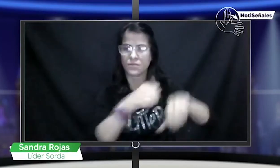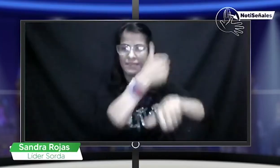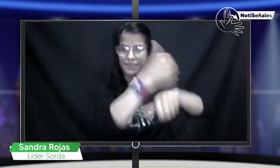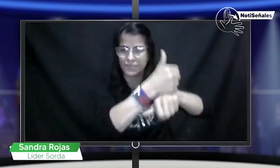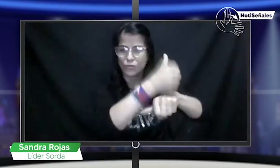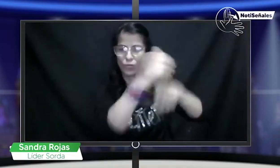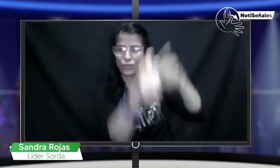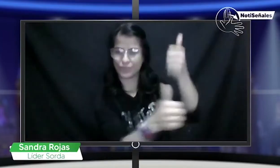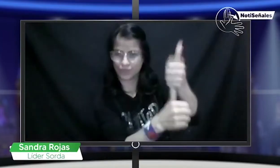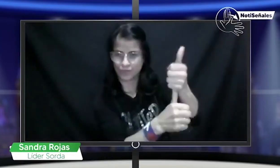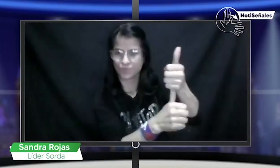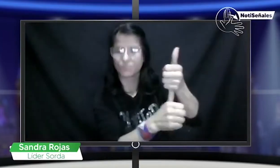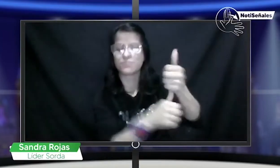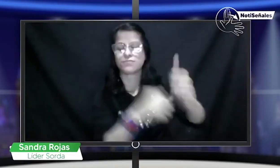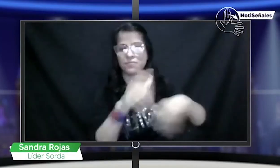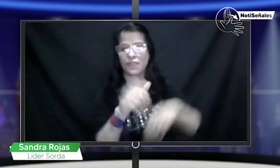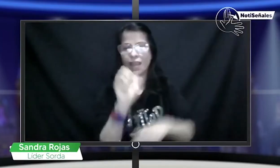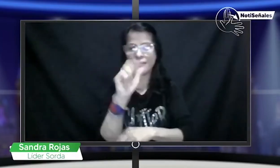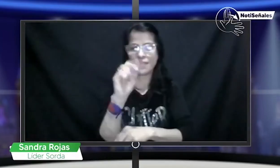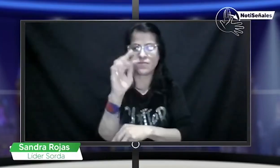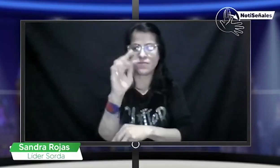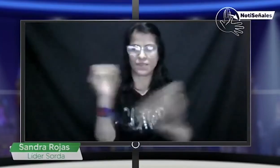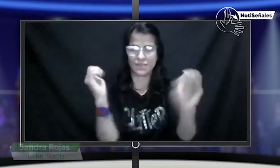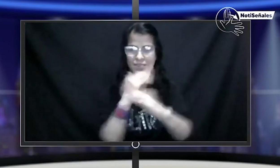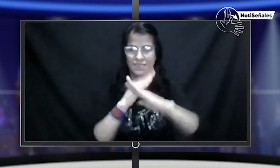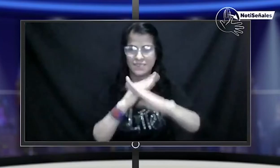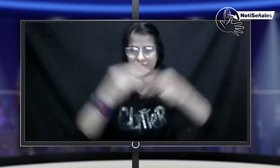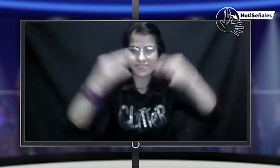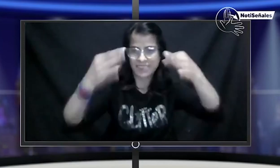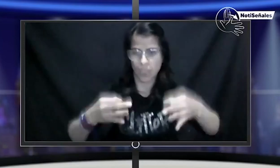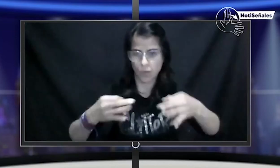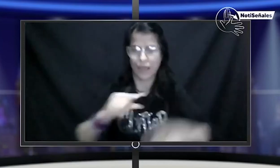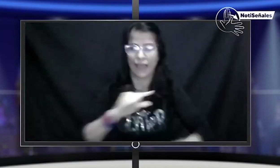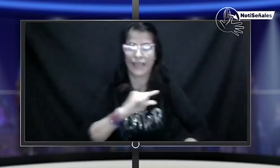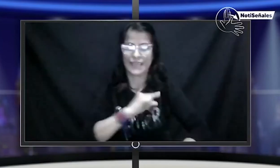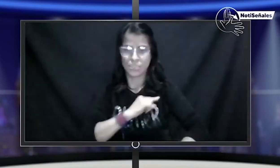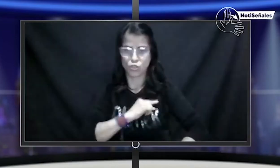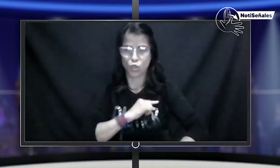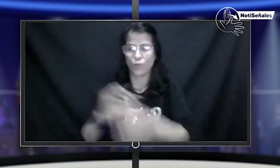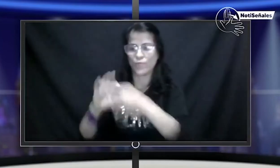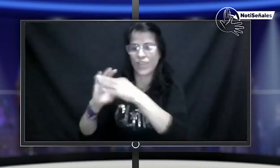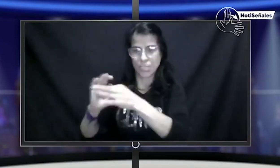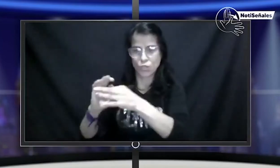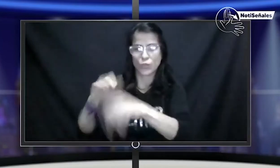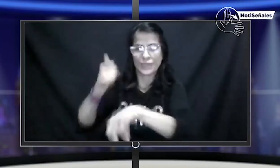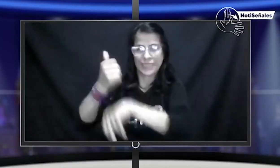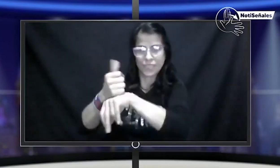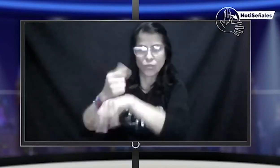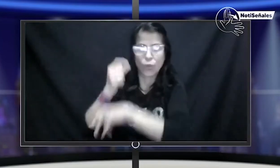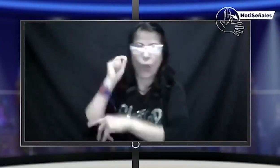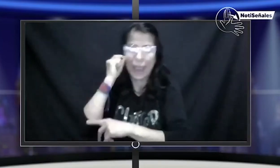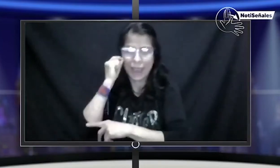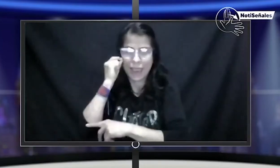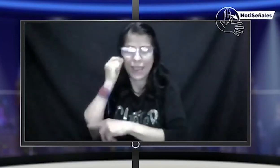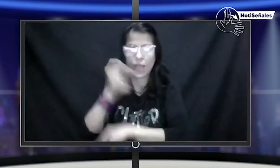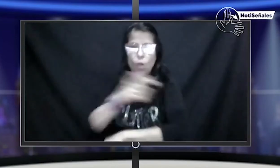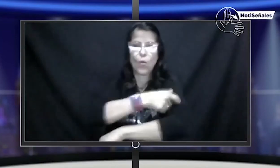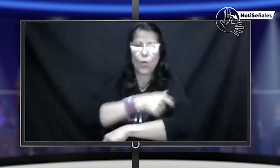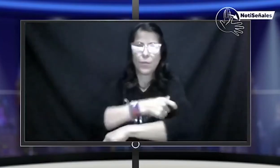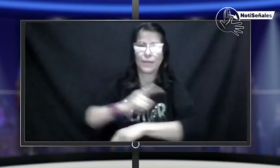el día miércoles tuvimos una, con el director de la Agencia Nacional de Seguridad Vial, también con FENASCOL, con Jerry